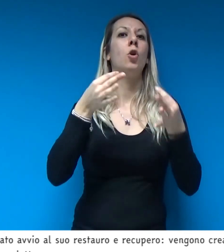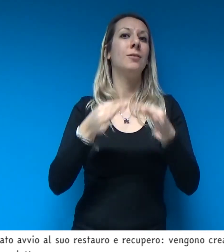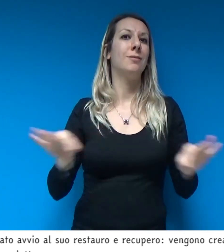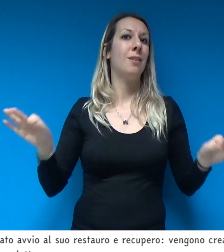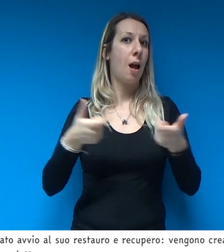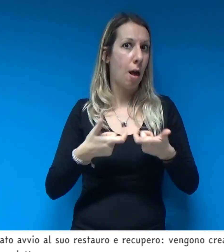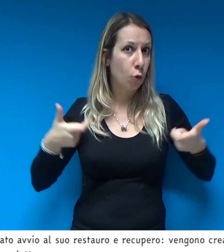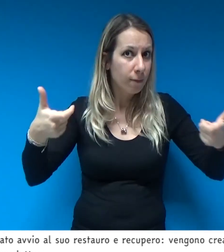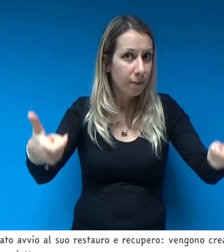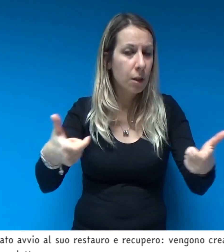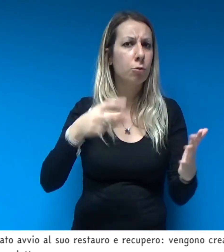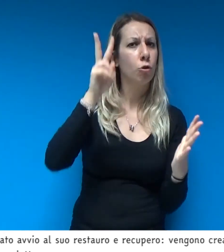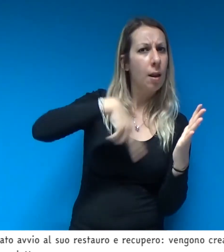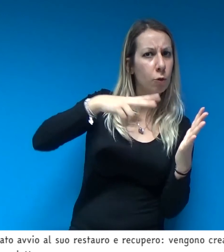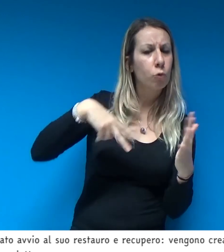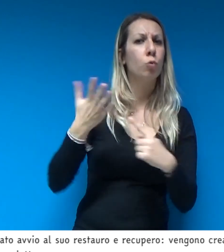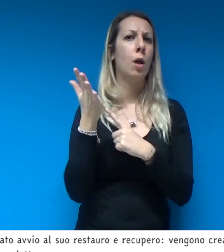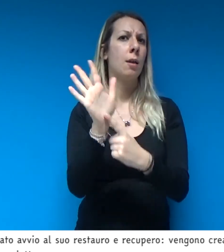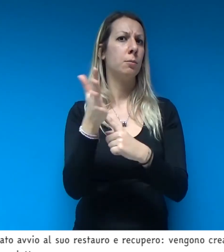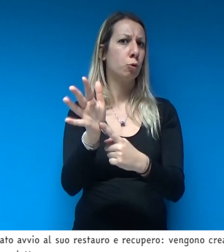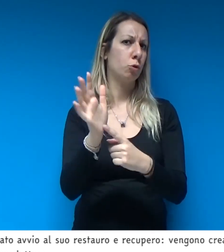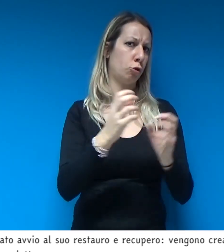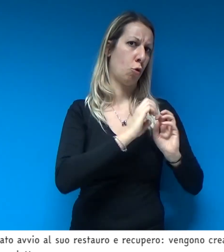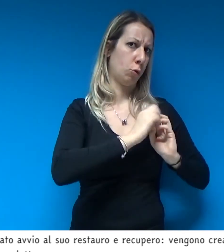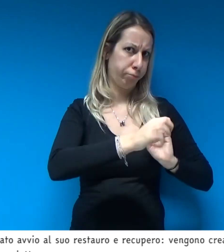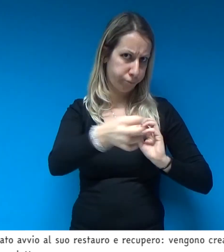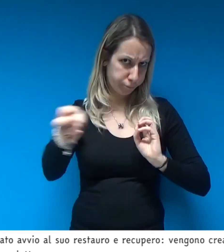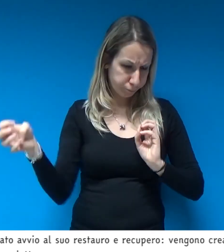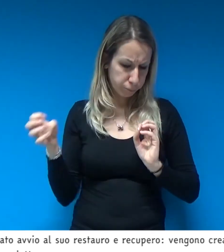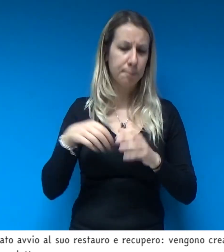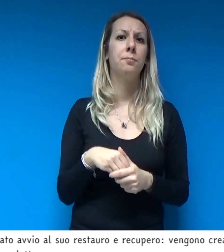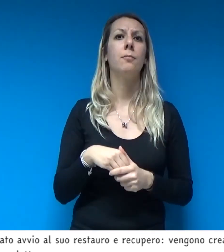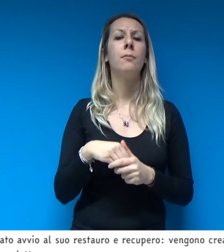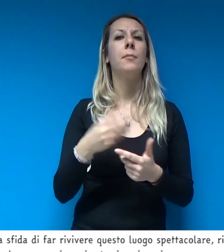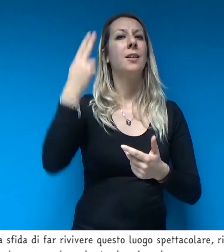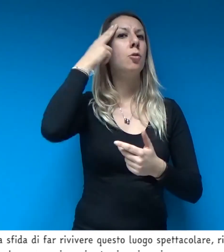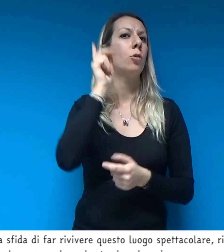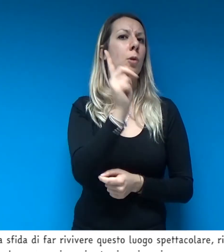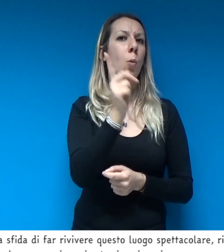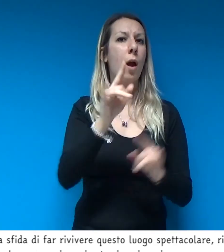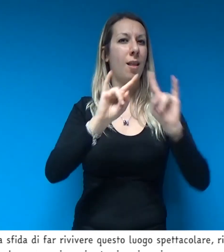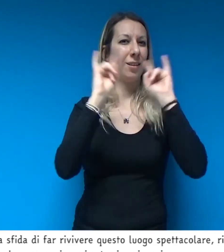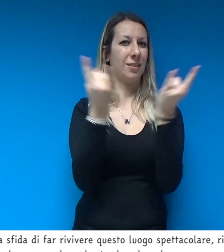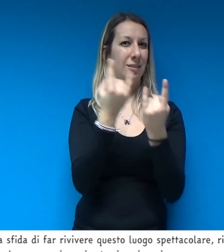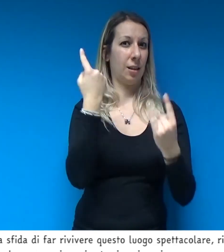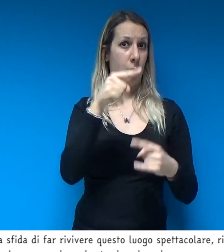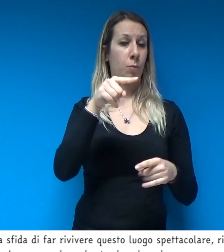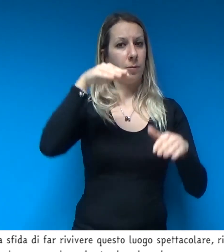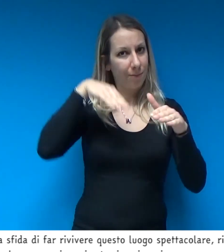convegni, sale per le esposizioni e per lettura. Oggi si apre la nuova sfida